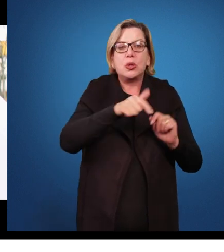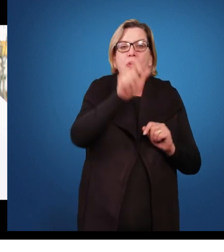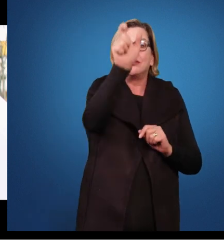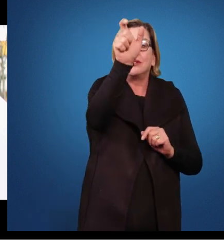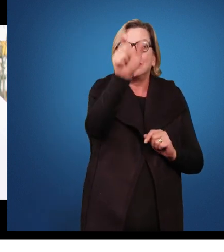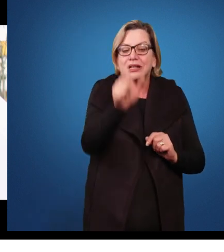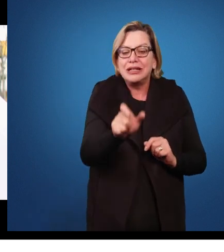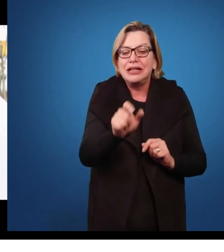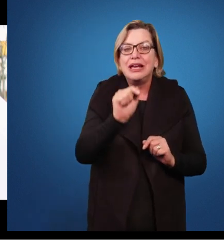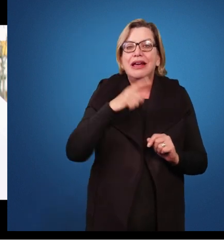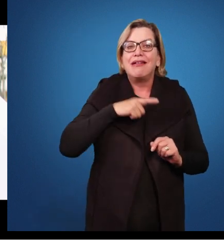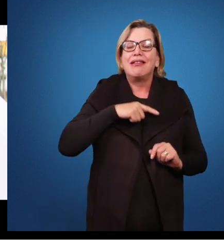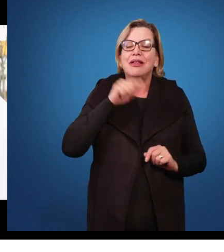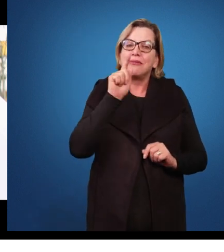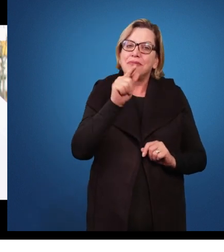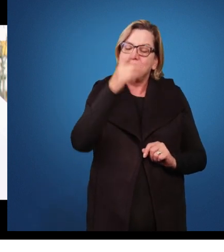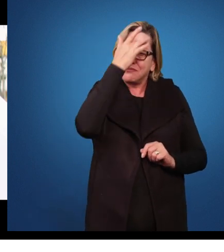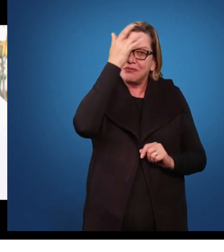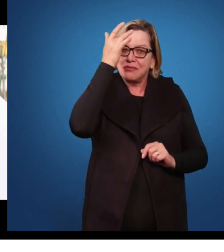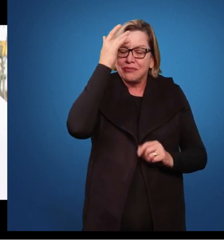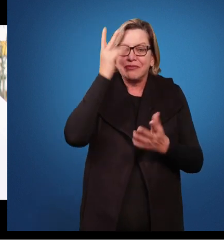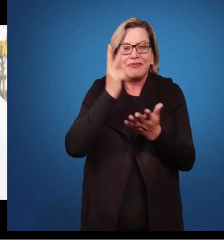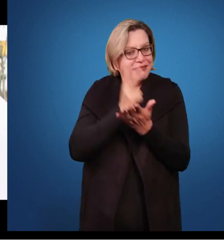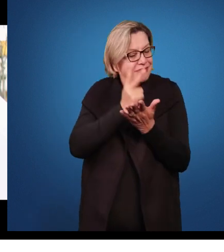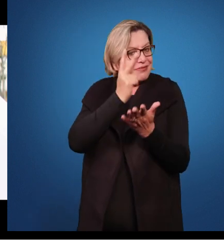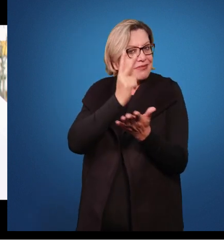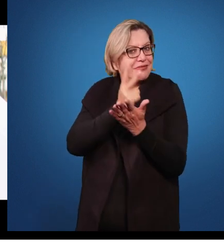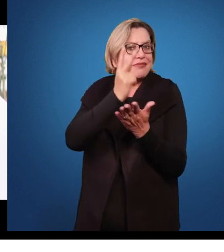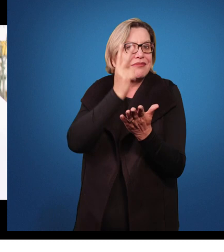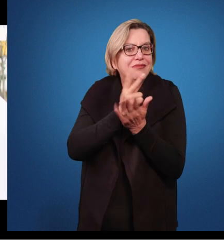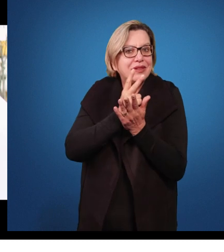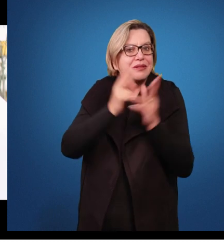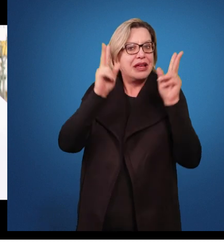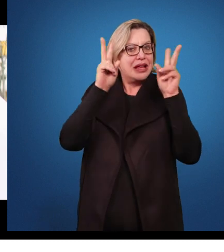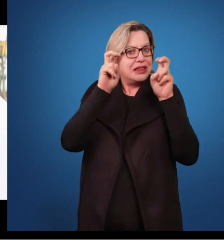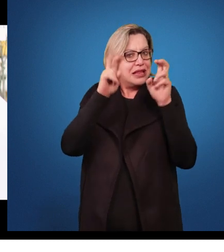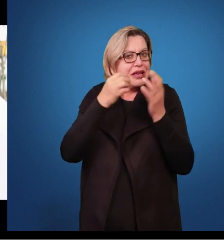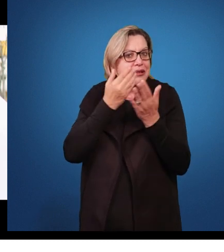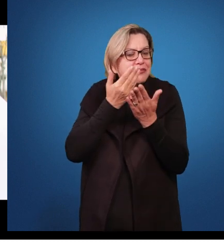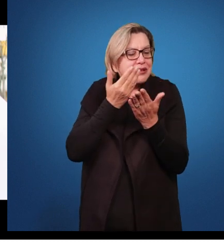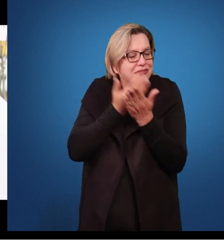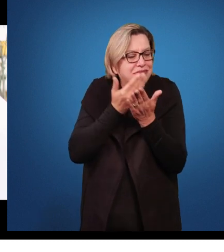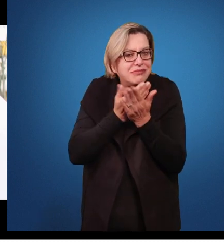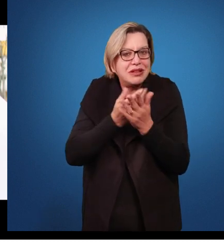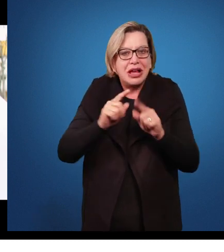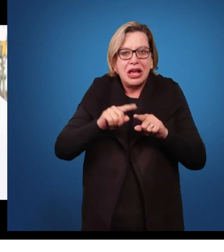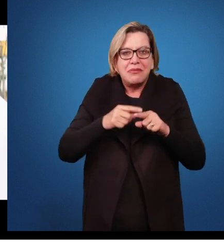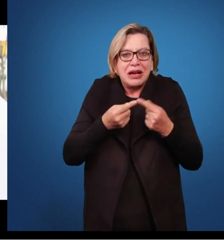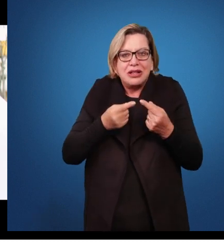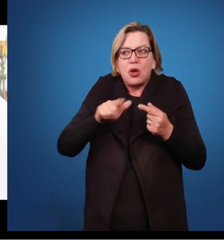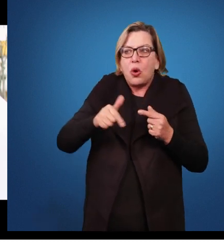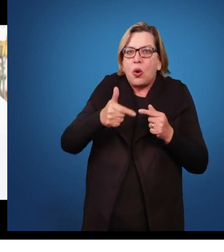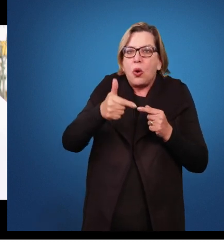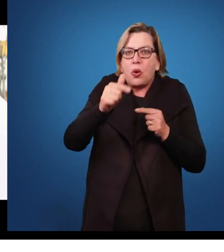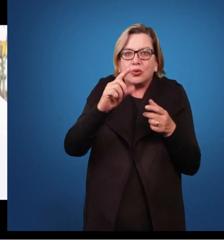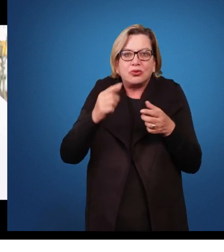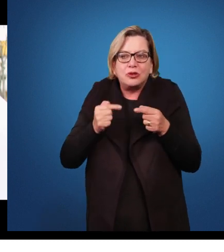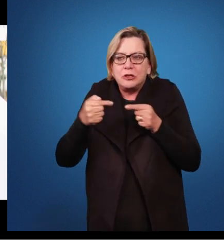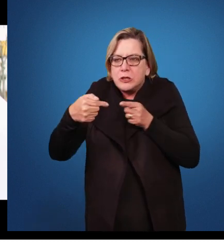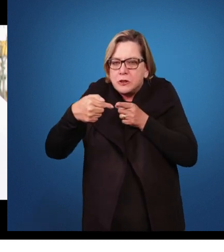nós temos aqueles que se dedicam também a um determinado tema, mas é correlato. O significa? Nós juntamos áreas.